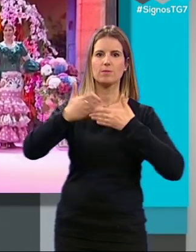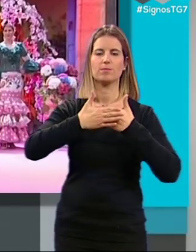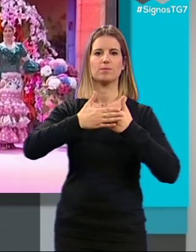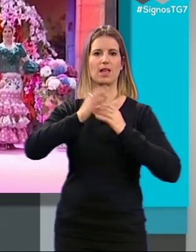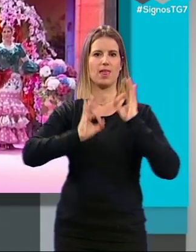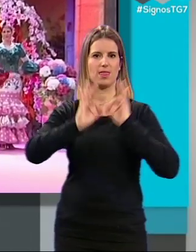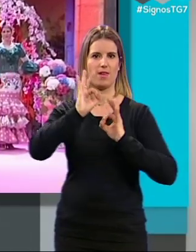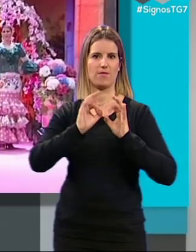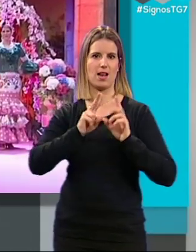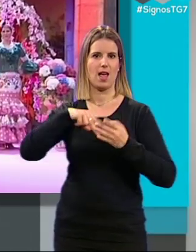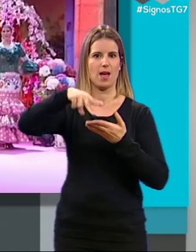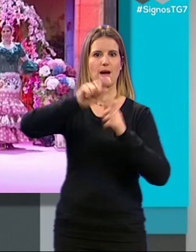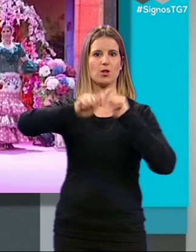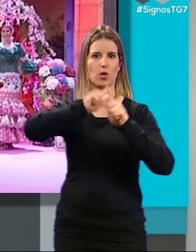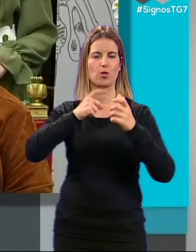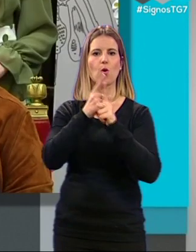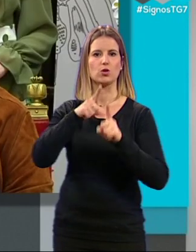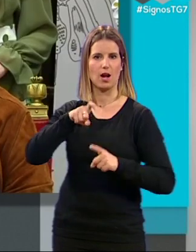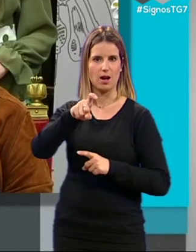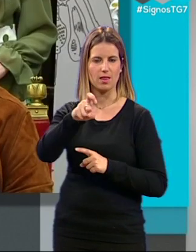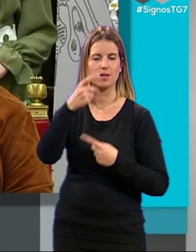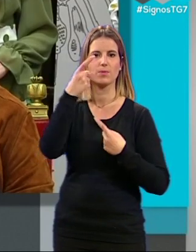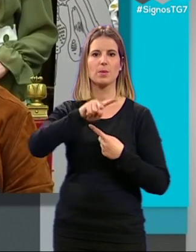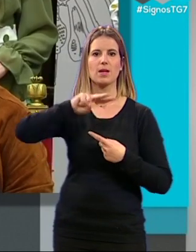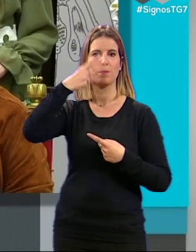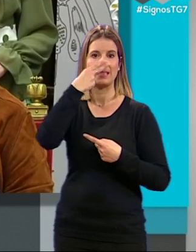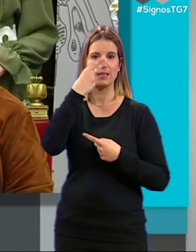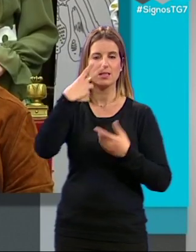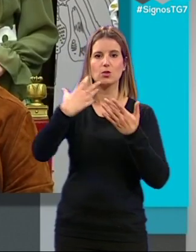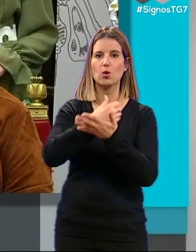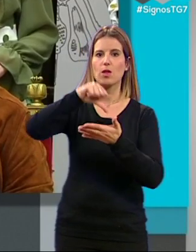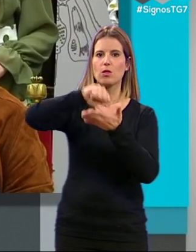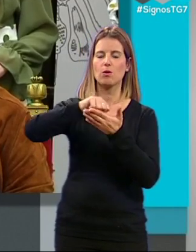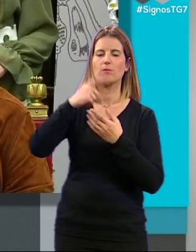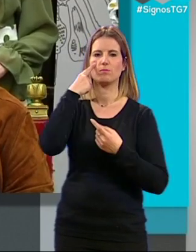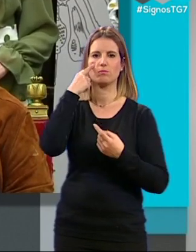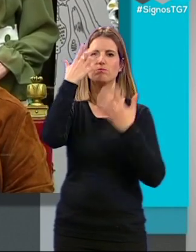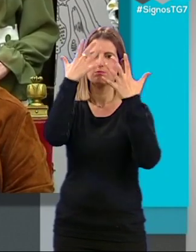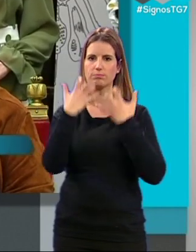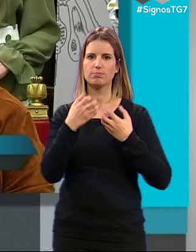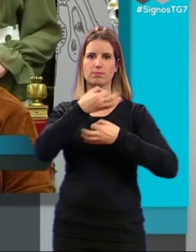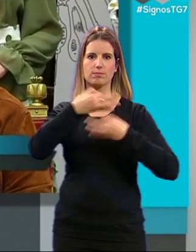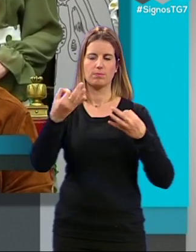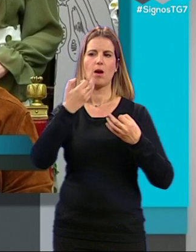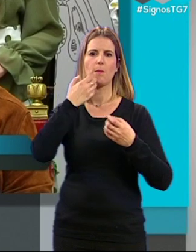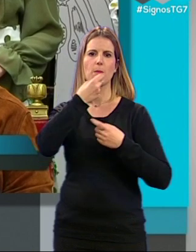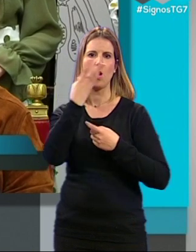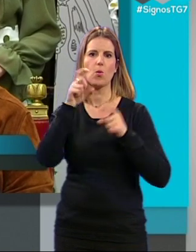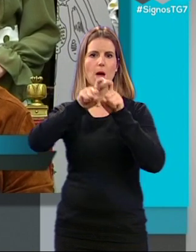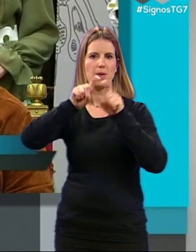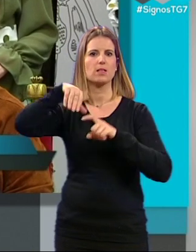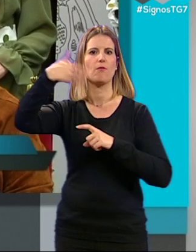asociación contra el cáncer. Lo más interesante es que nuestra ciudad nos conozca a todos también vienen firmas que no son de la provincia que también